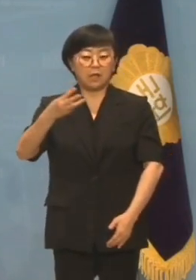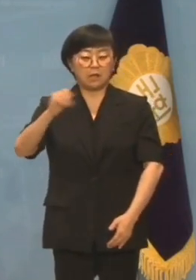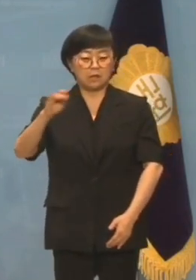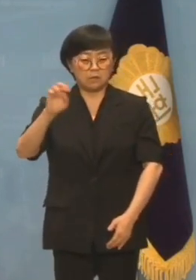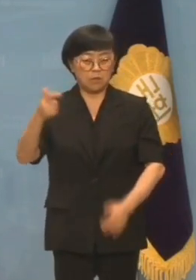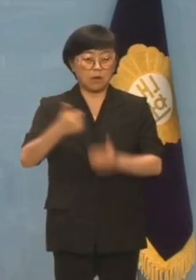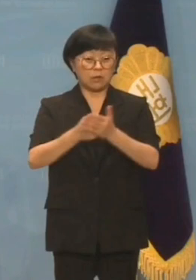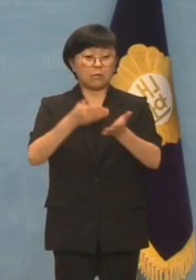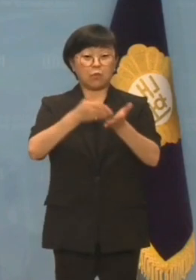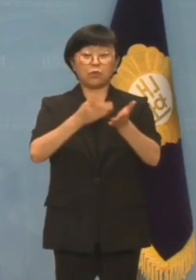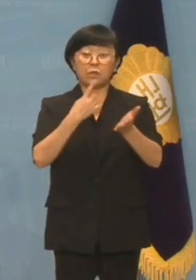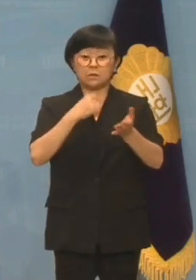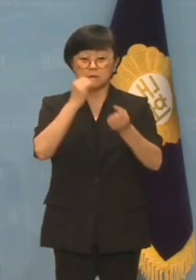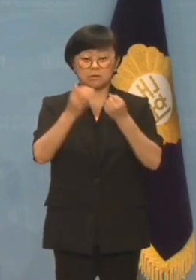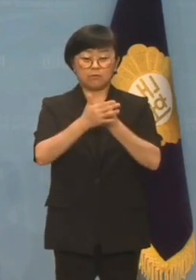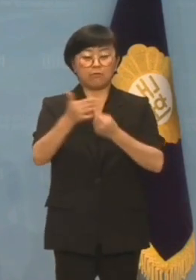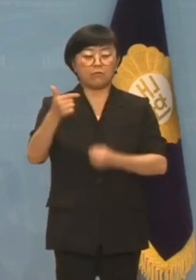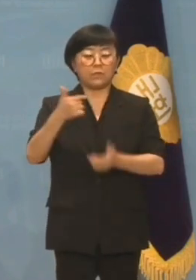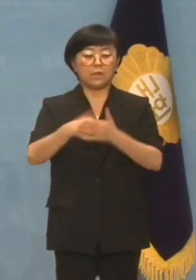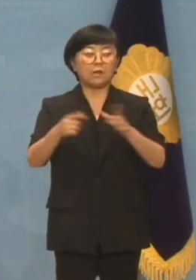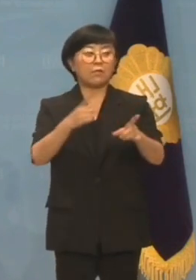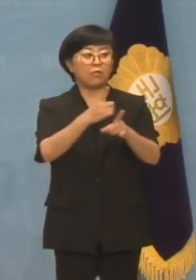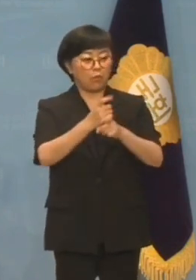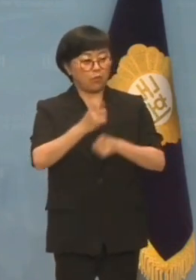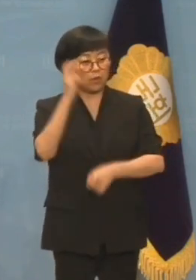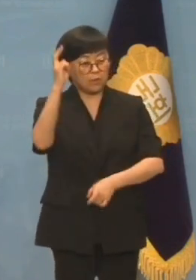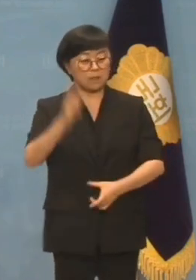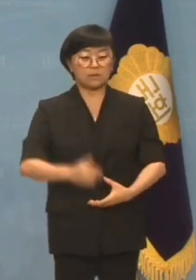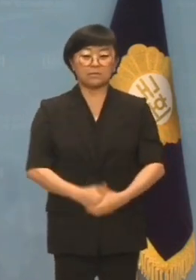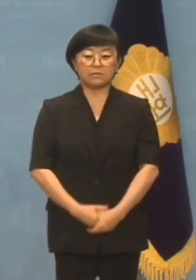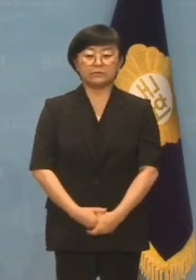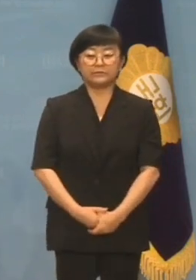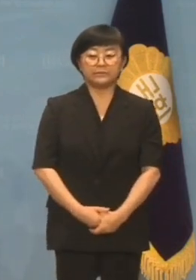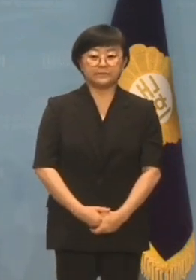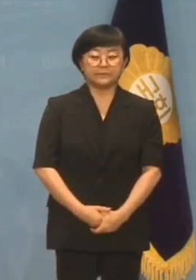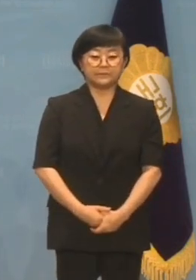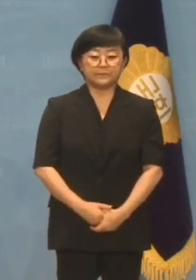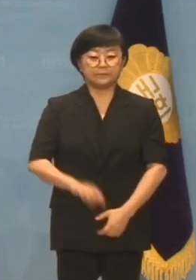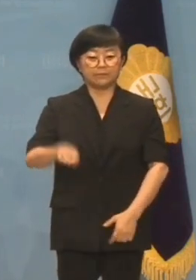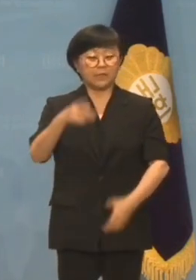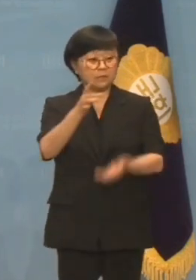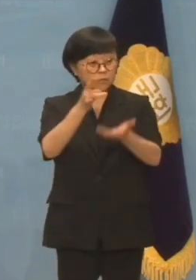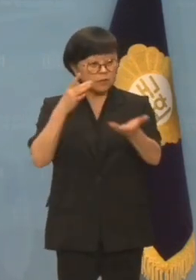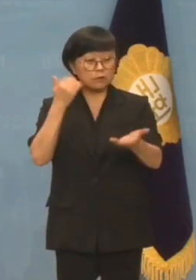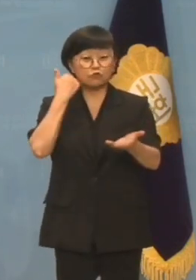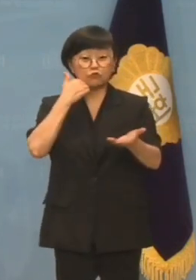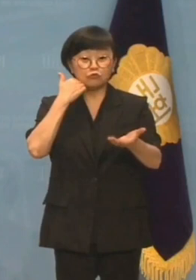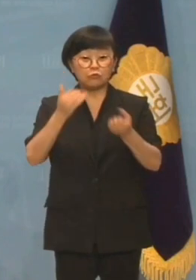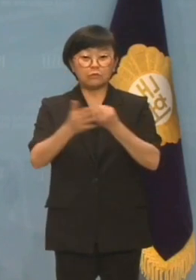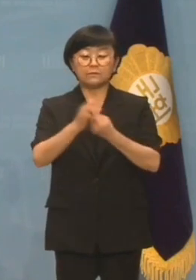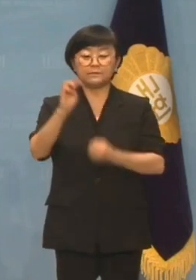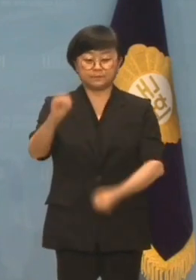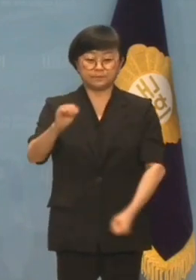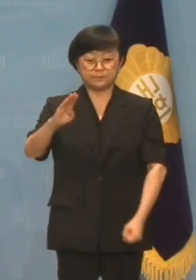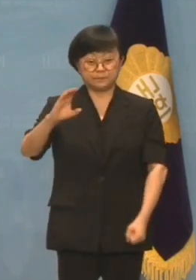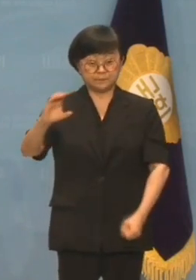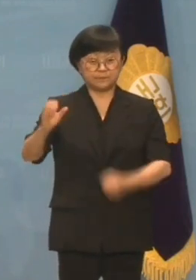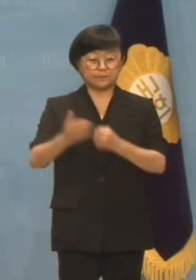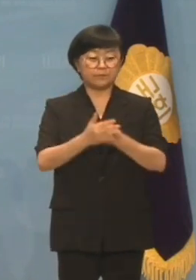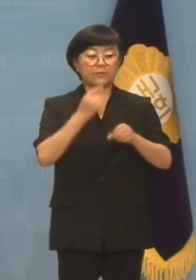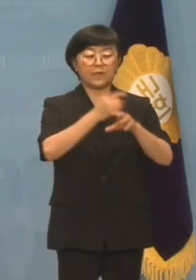기자입니다. 날리면 보도에 대한 보복입니까? 다음 화살은 어디입니까? MBC입니까?